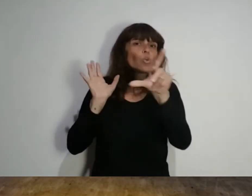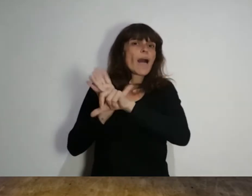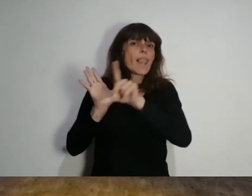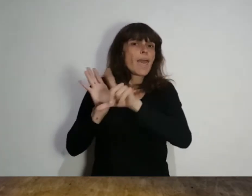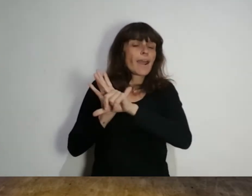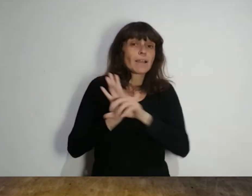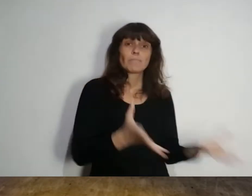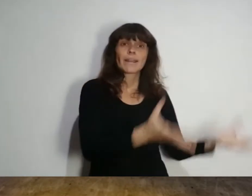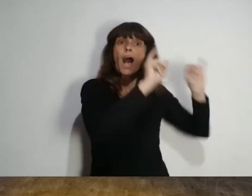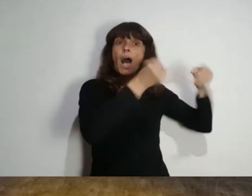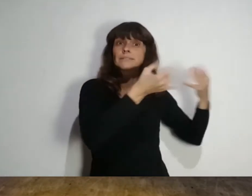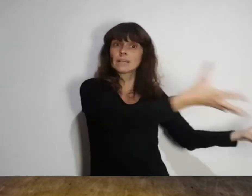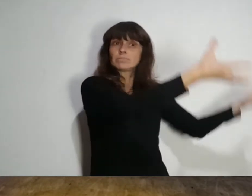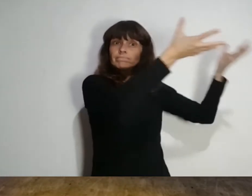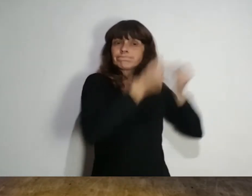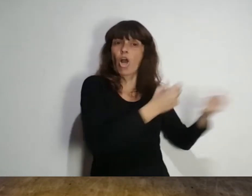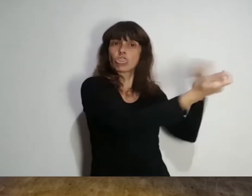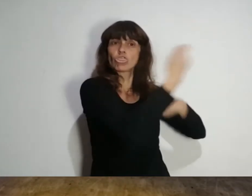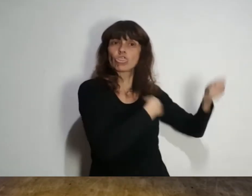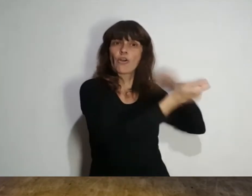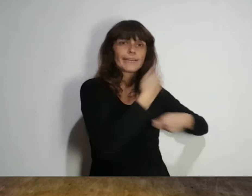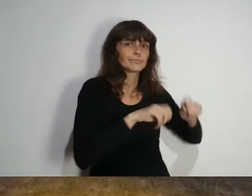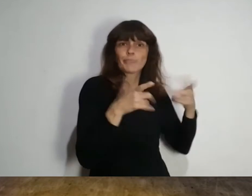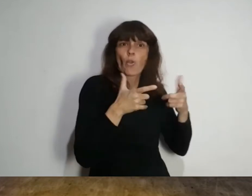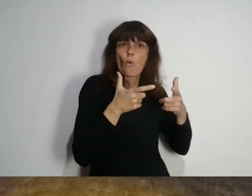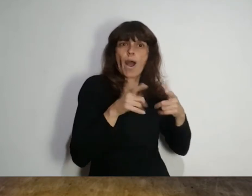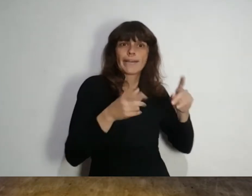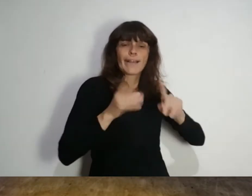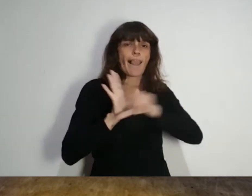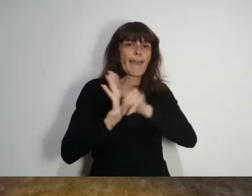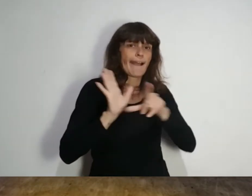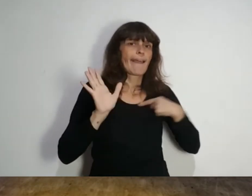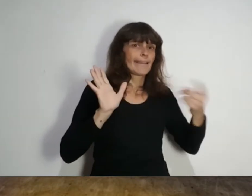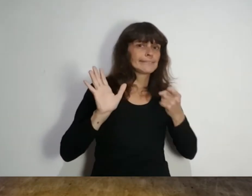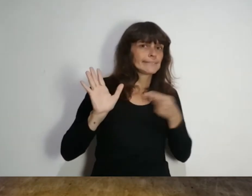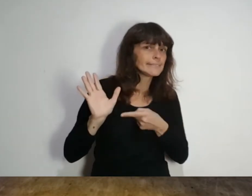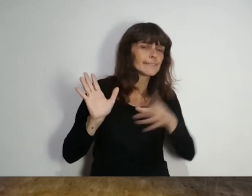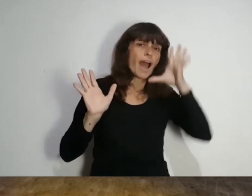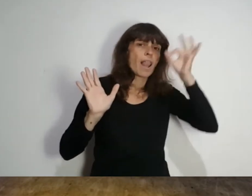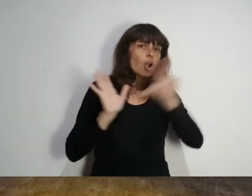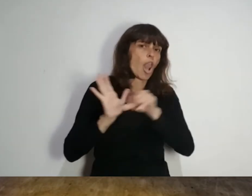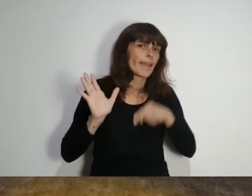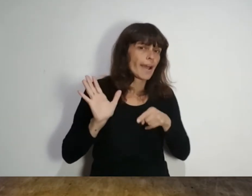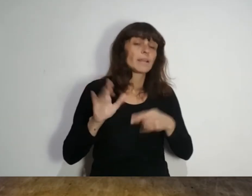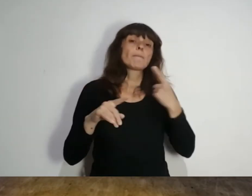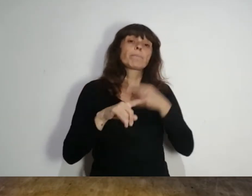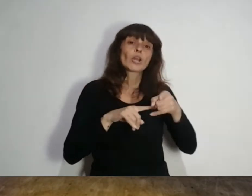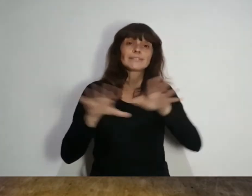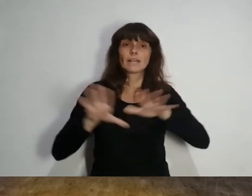legal para acceder sin demora a las millones de vacunas que la Casa Blanca donará en los próximos días. En